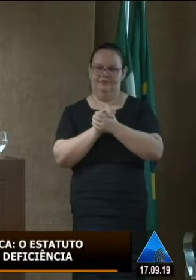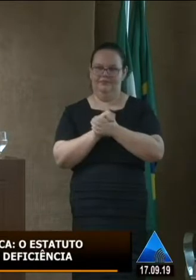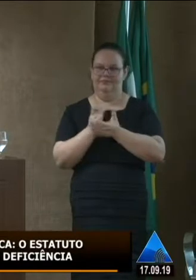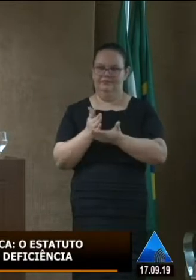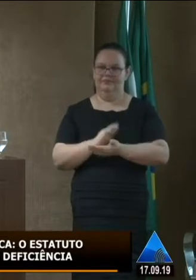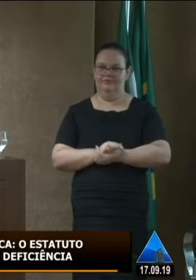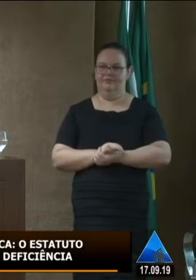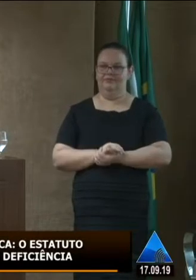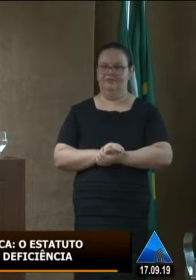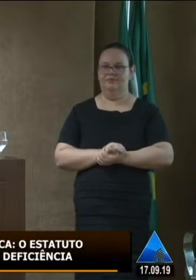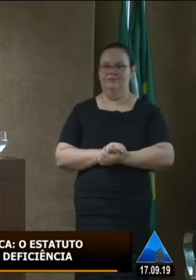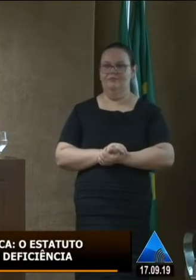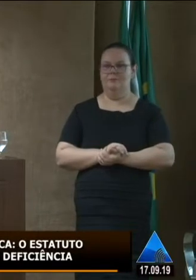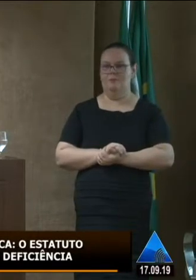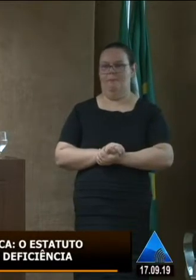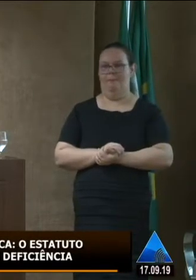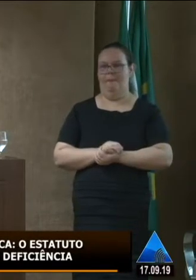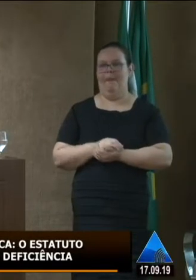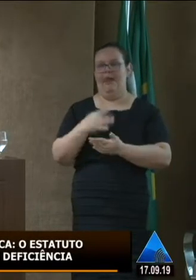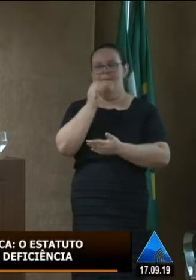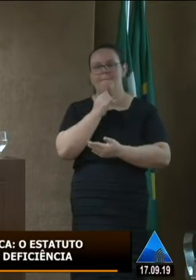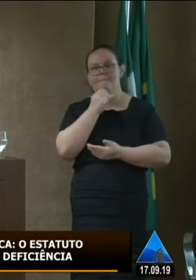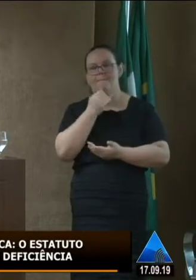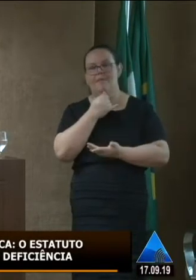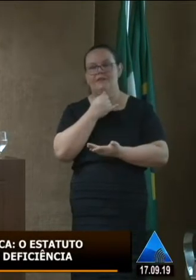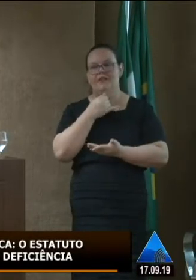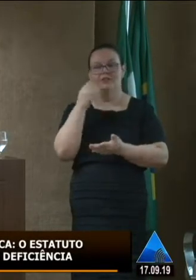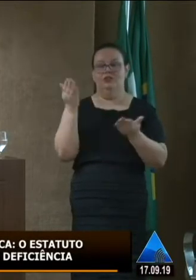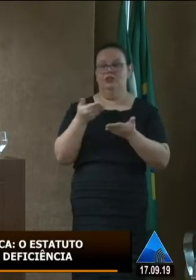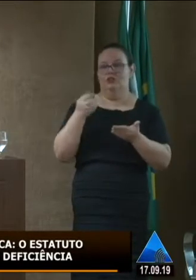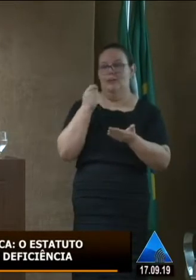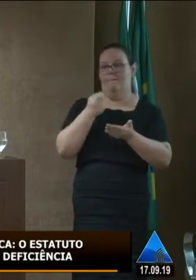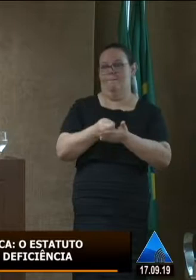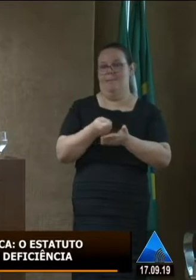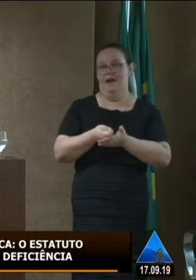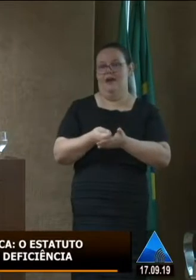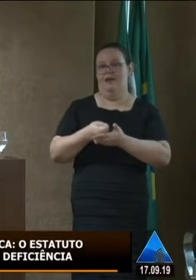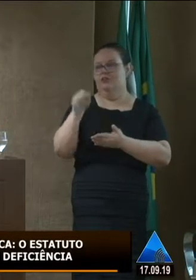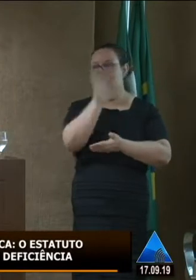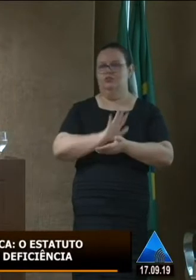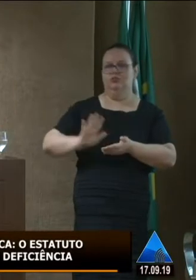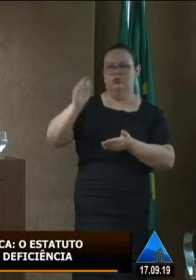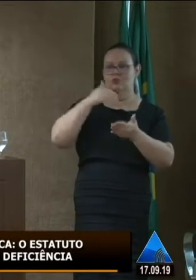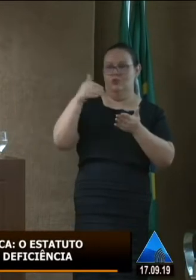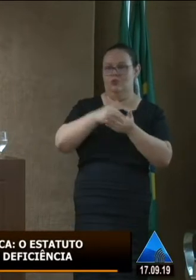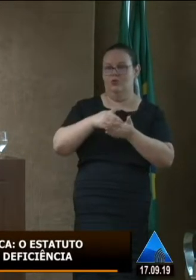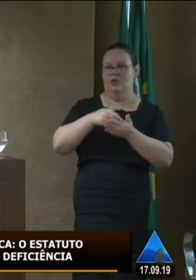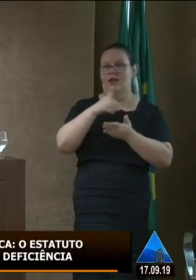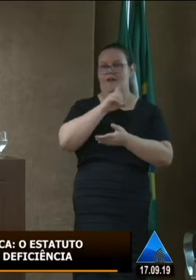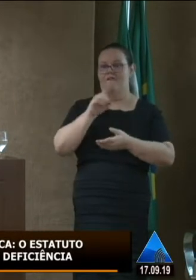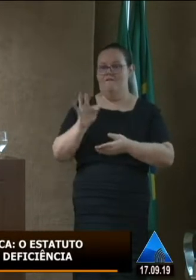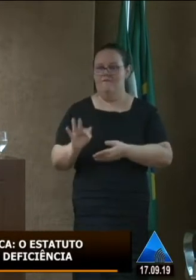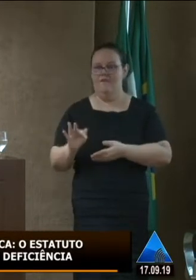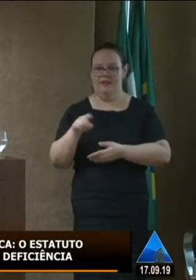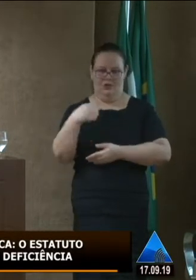legislação específica, lei de cotas, por exemplo, já aplicada largamente em toda a rede federal, ainda assim a gente se coloca